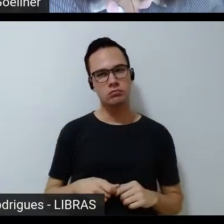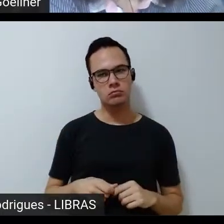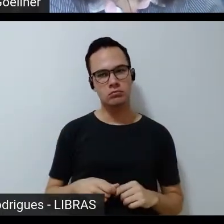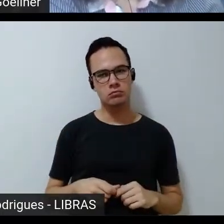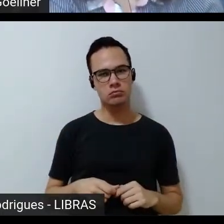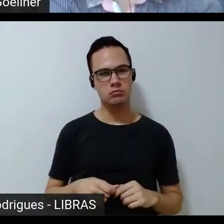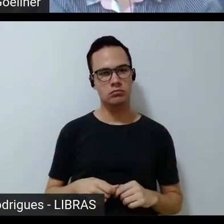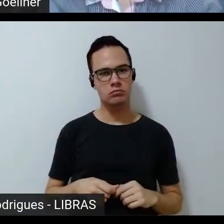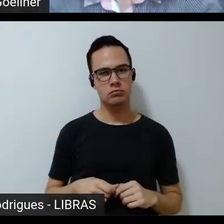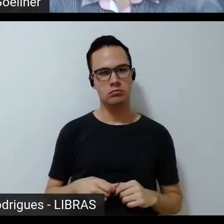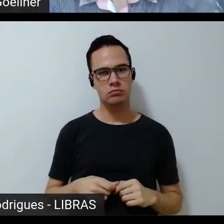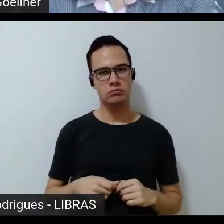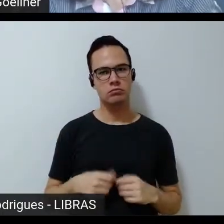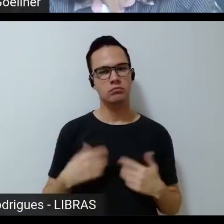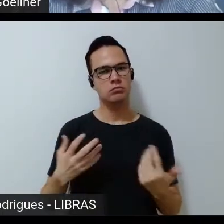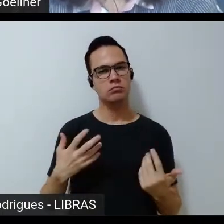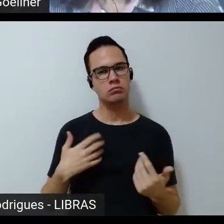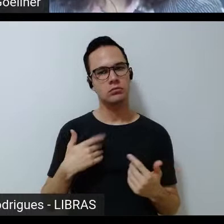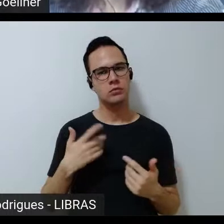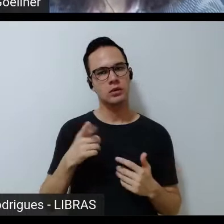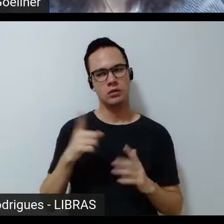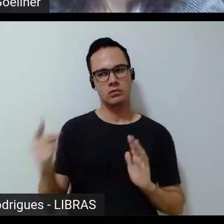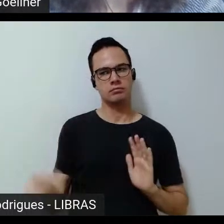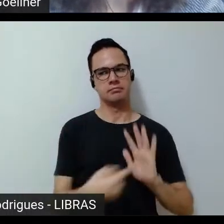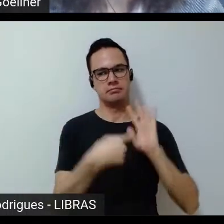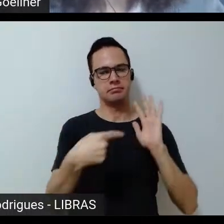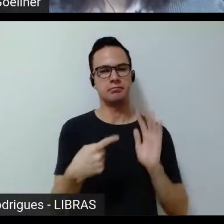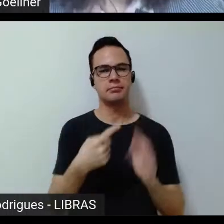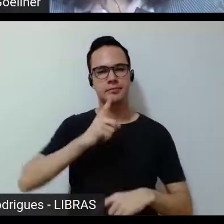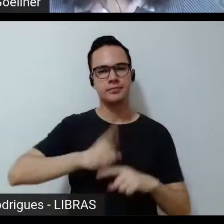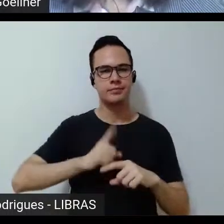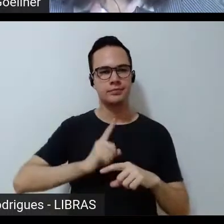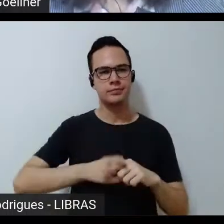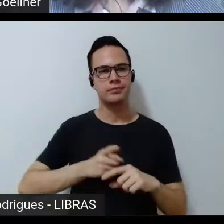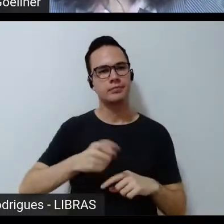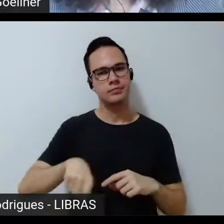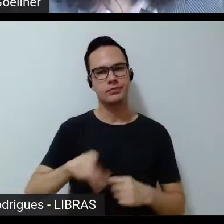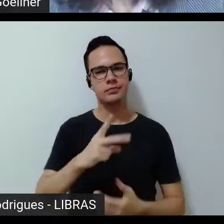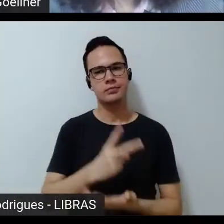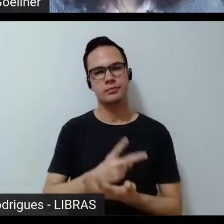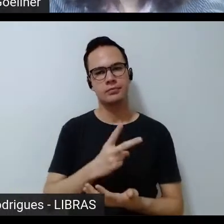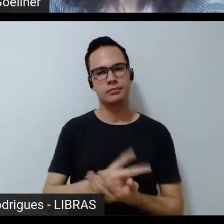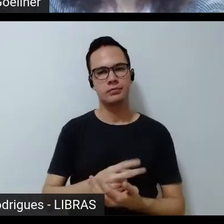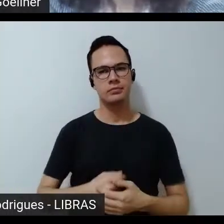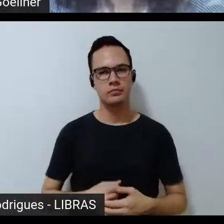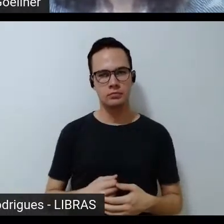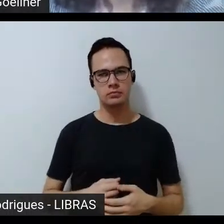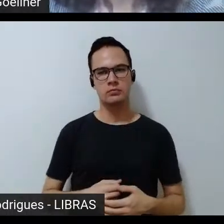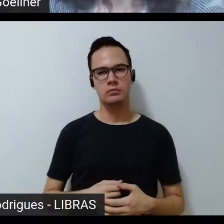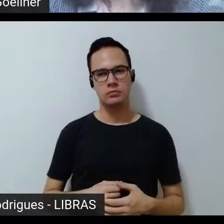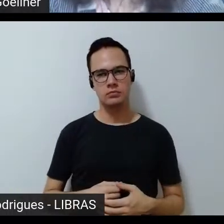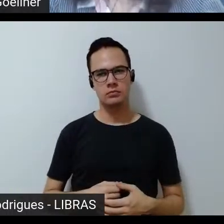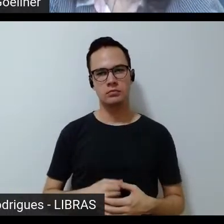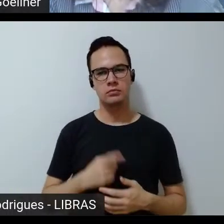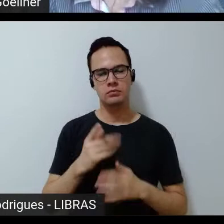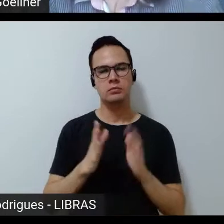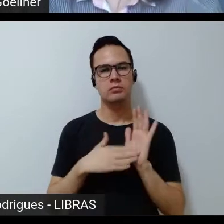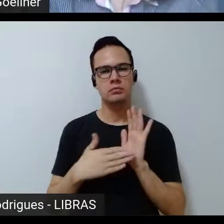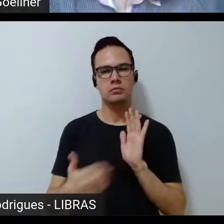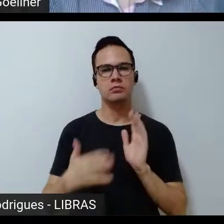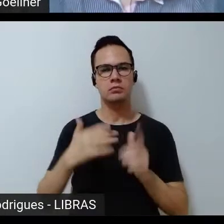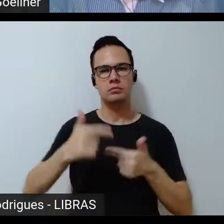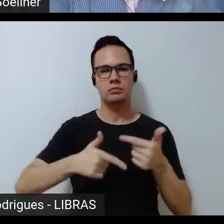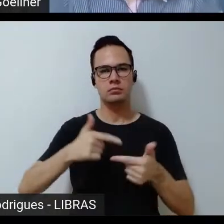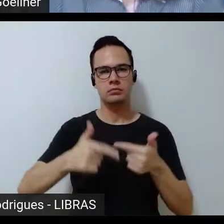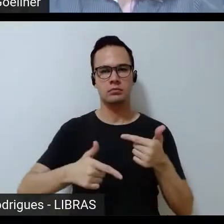isso para mim é um marco porque nós sempre tivemos como proposta de trabalho